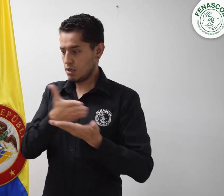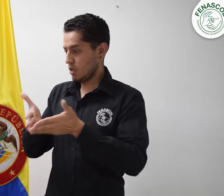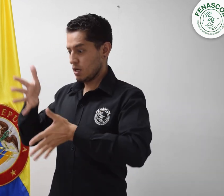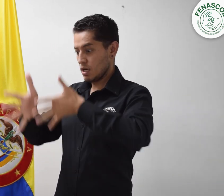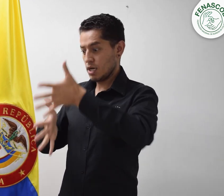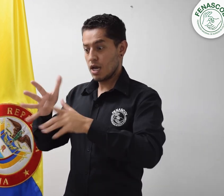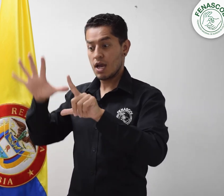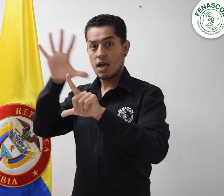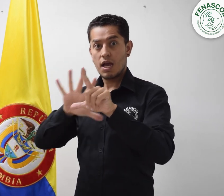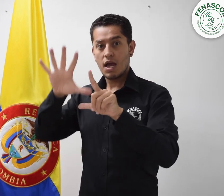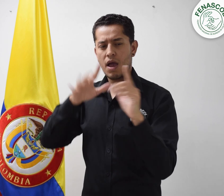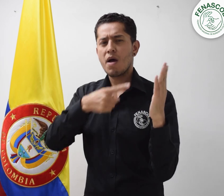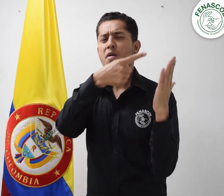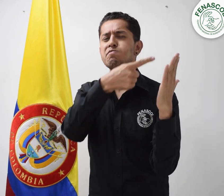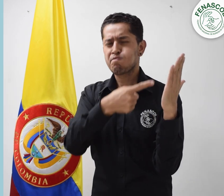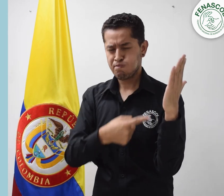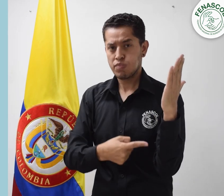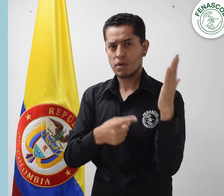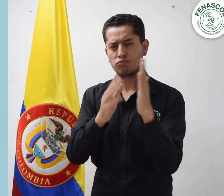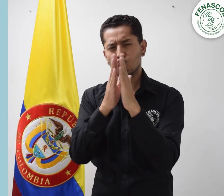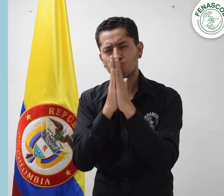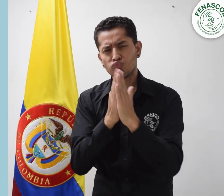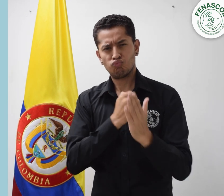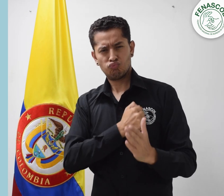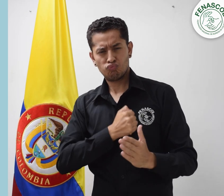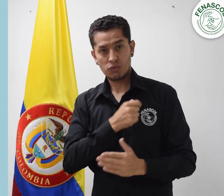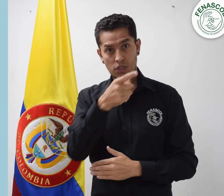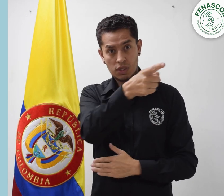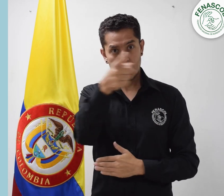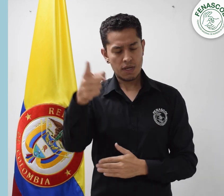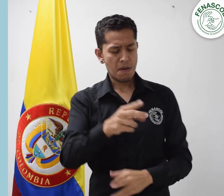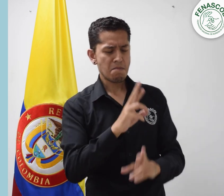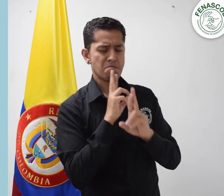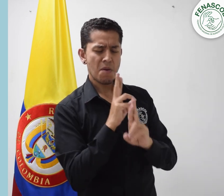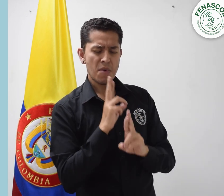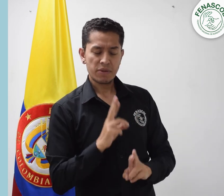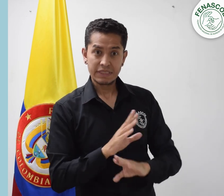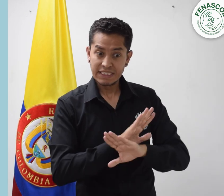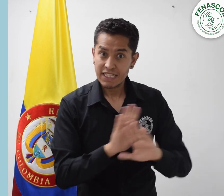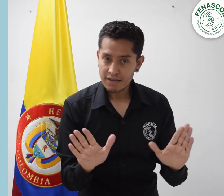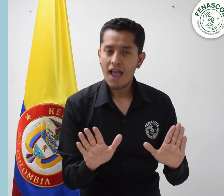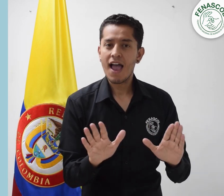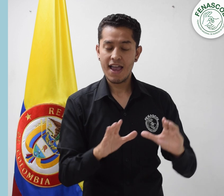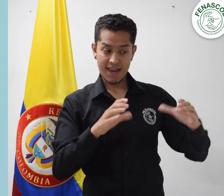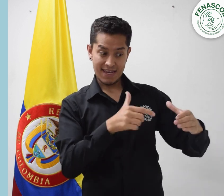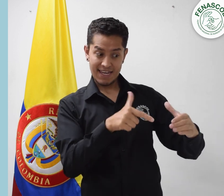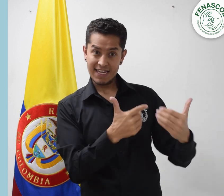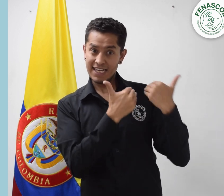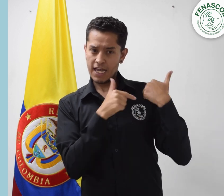Por favor, diligencien esta encuesta. La entidad encargada recogerá dicha información con el fin de